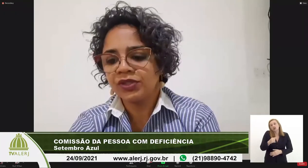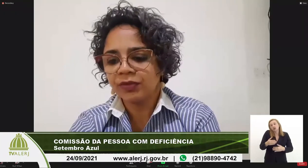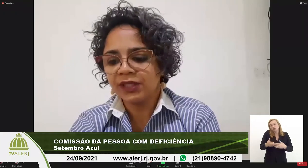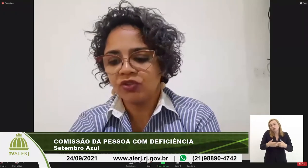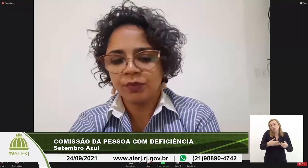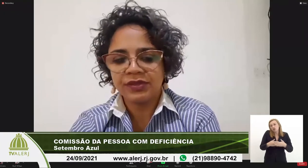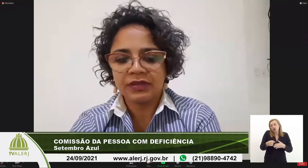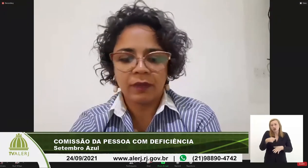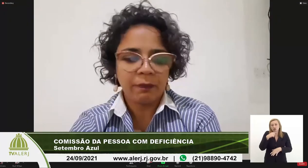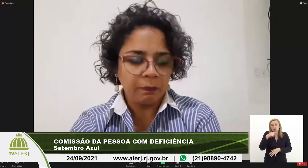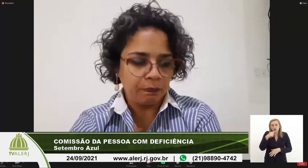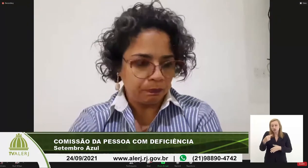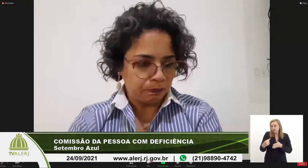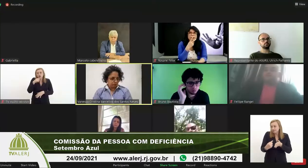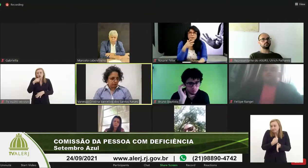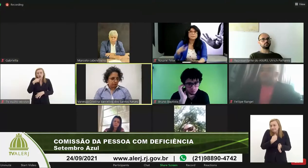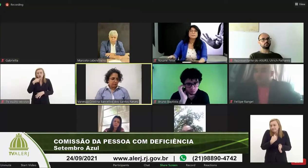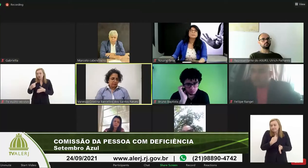dúvida estou aqui à disposição